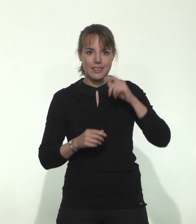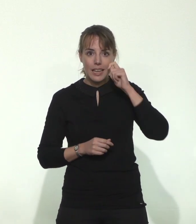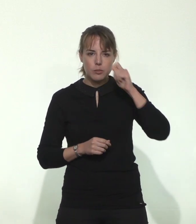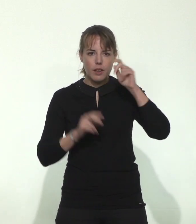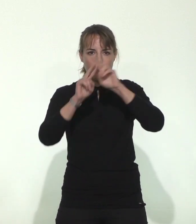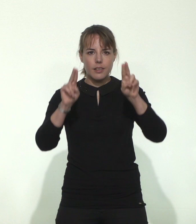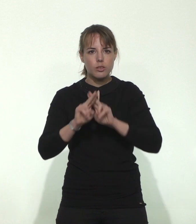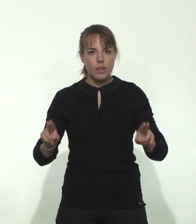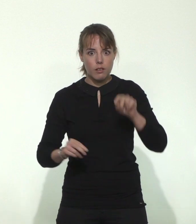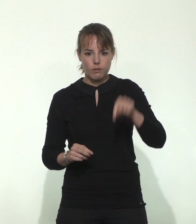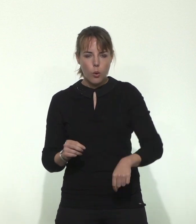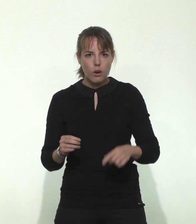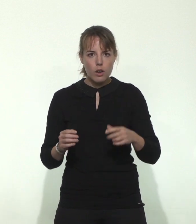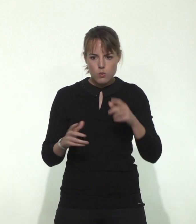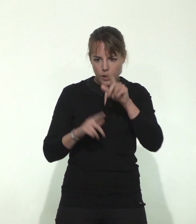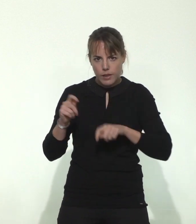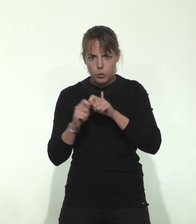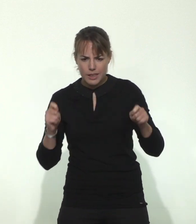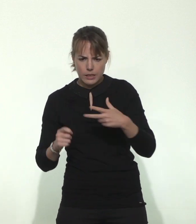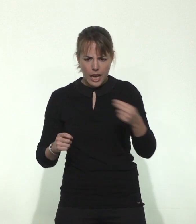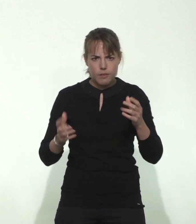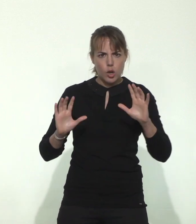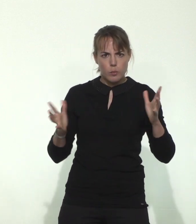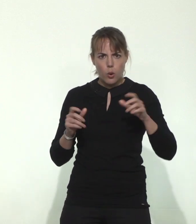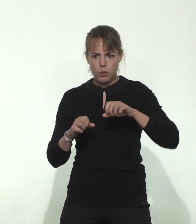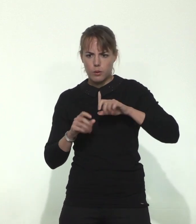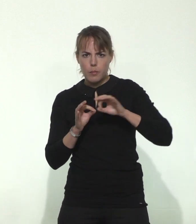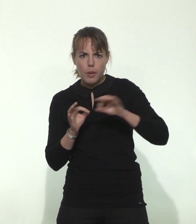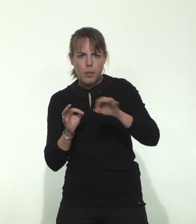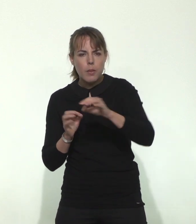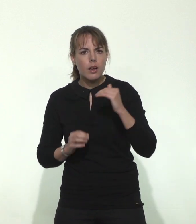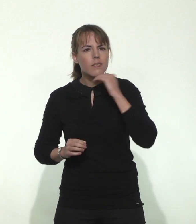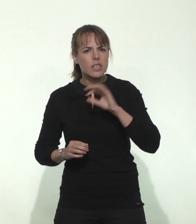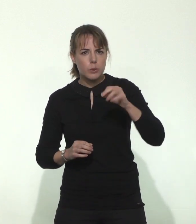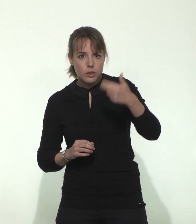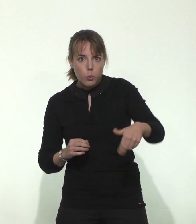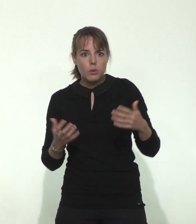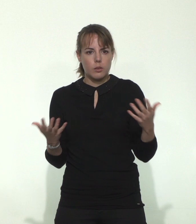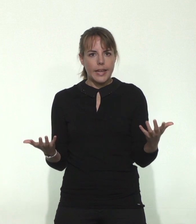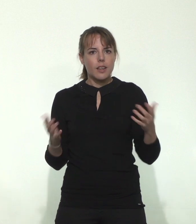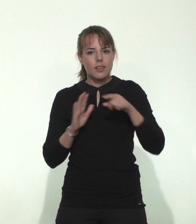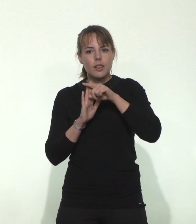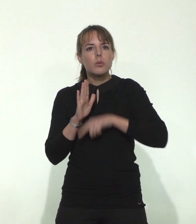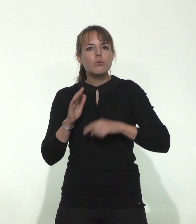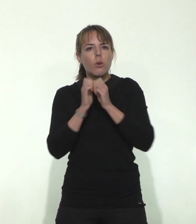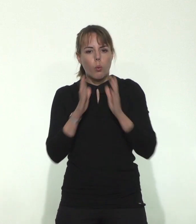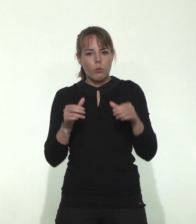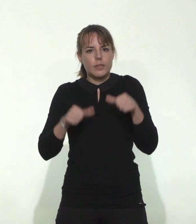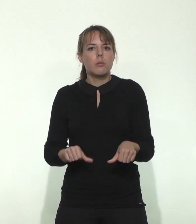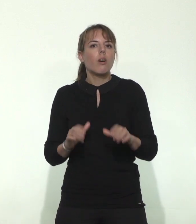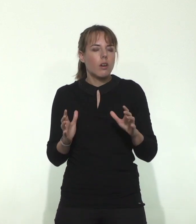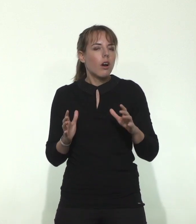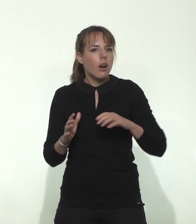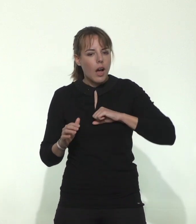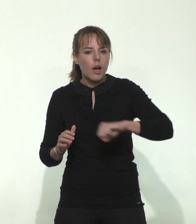la gravité d'une épidémie, surtout dans un contexte où, je vous le rappelle, les mesures de confinement ont été mises en place très vite